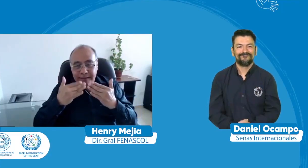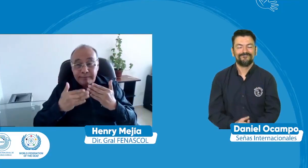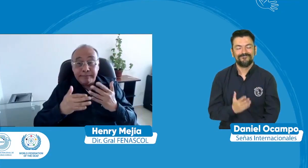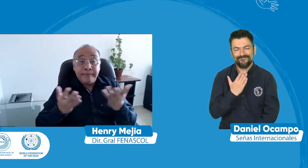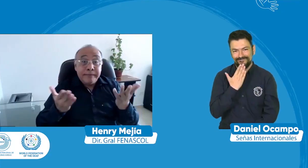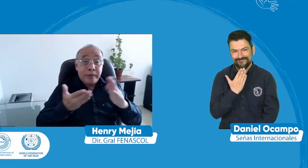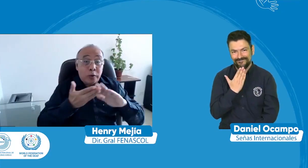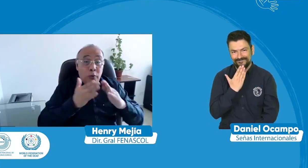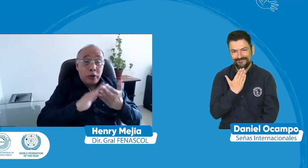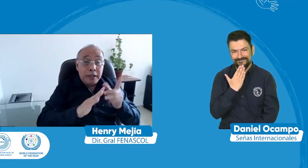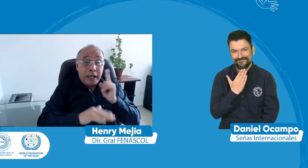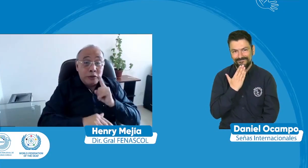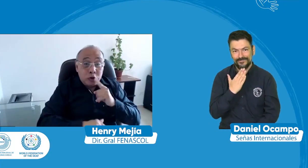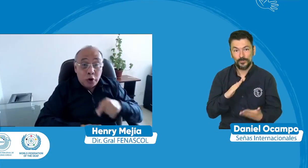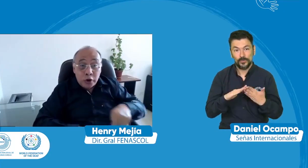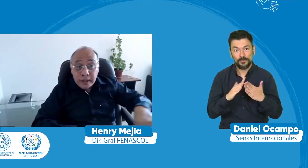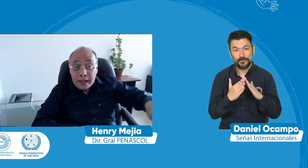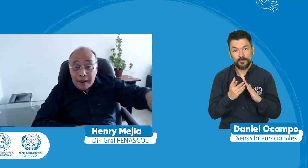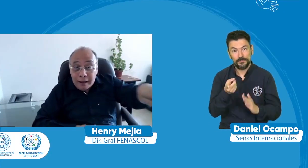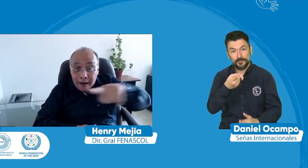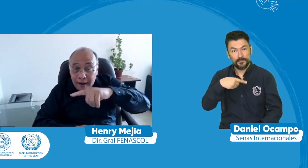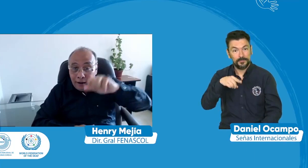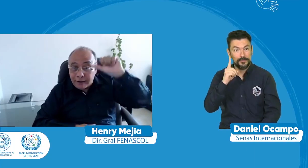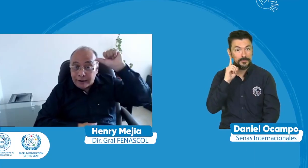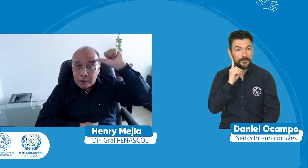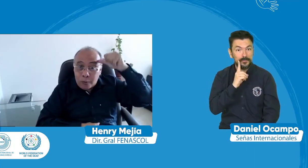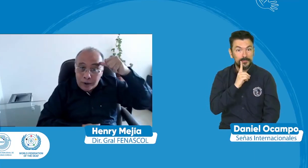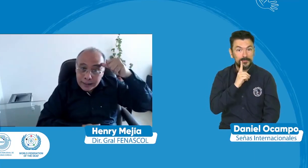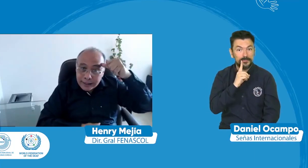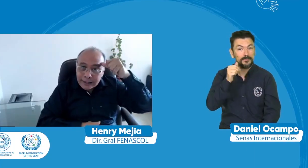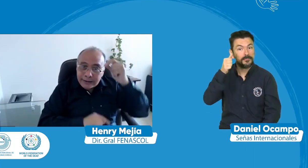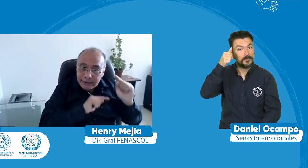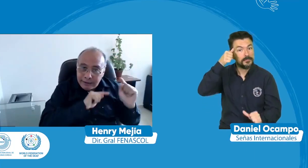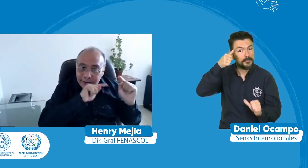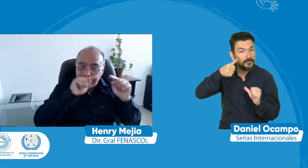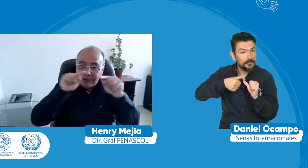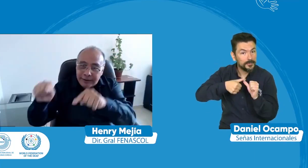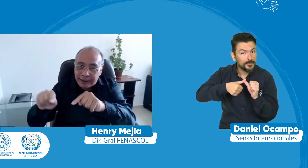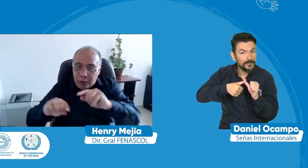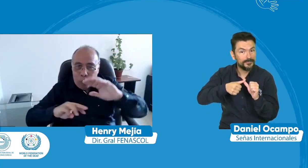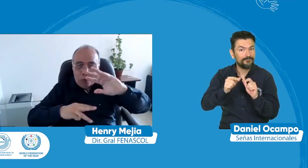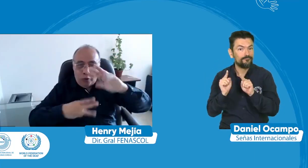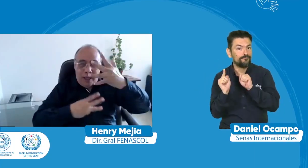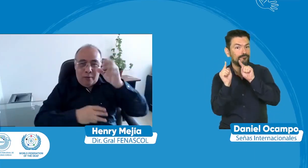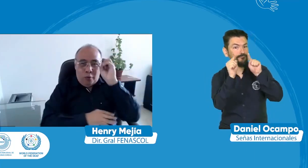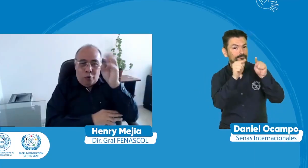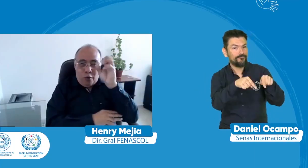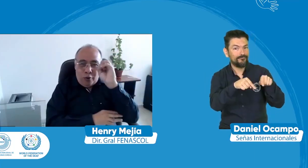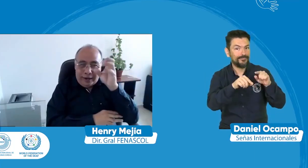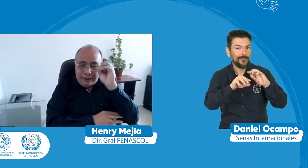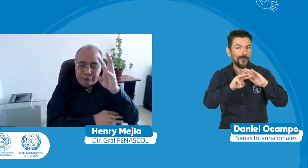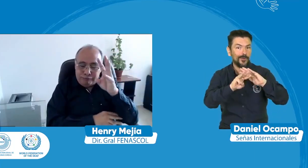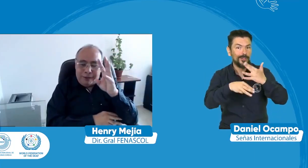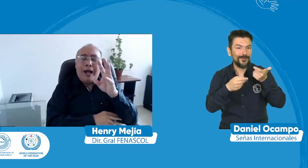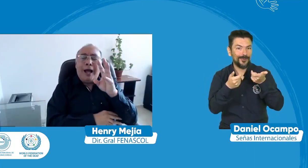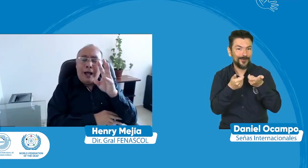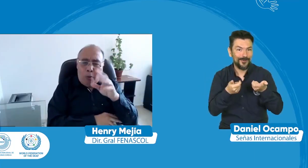claro que sí un gran aplauso y pues a la comunidad sorda colombiana recuerden recuerden asistir al octavo congreso